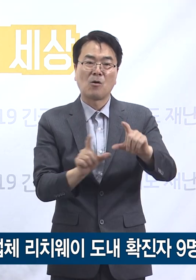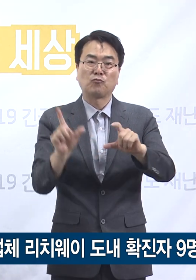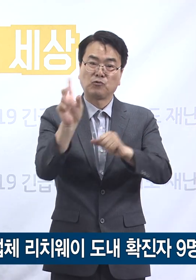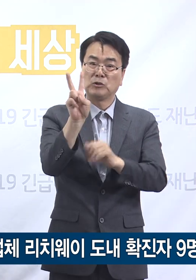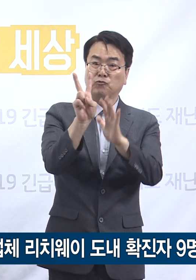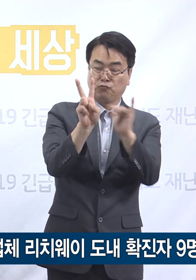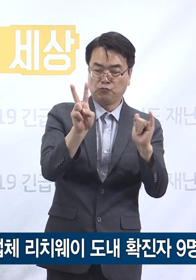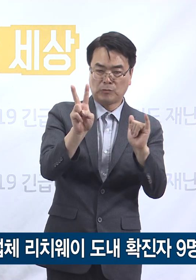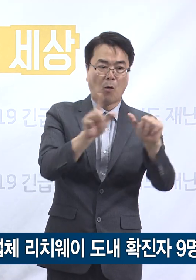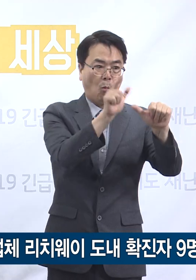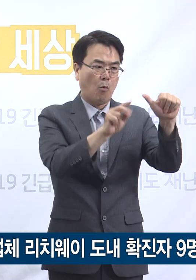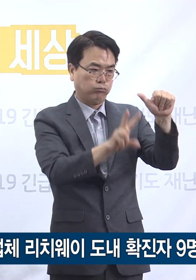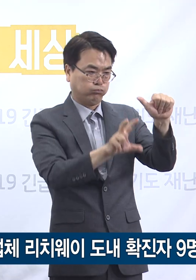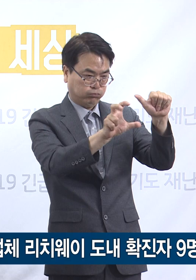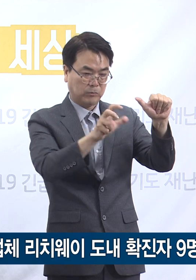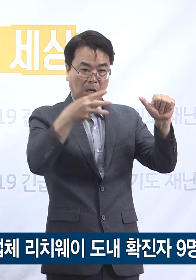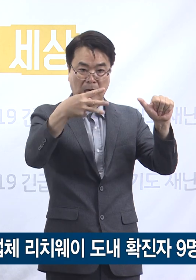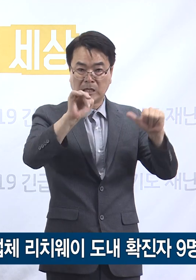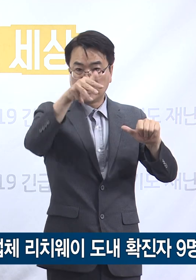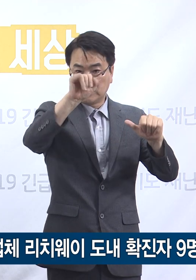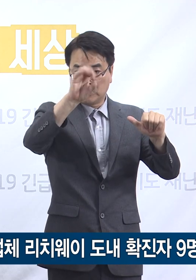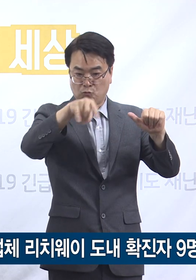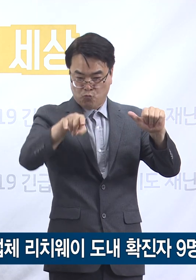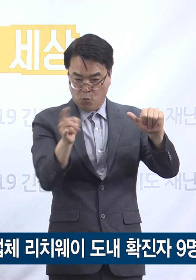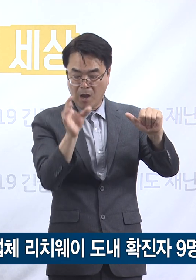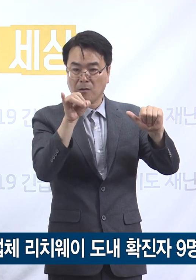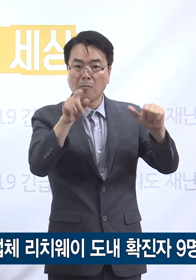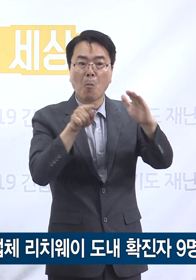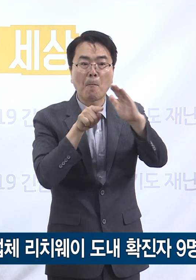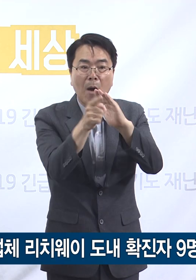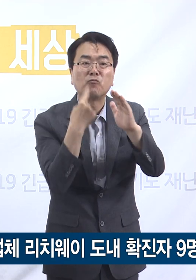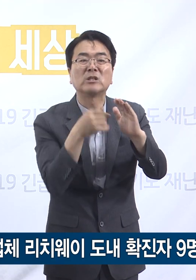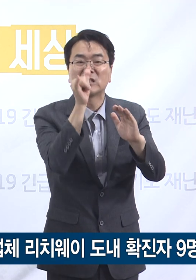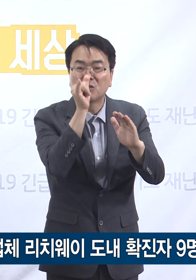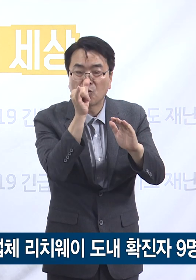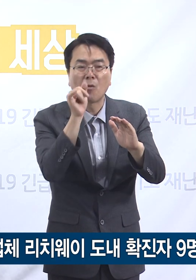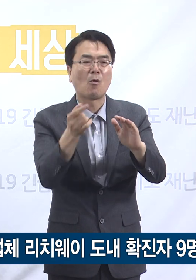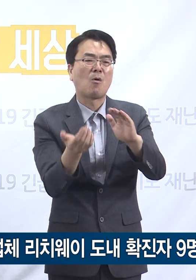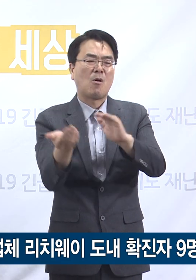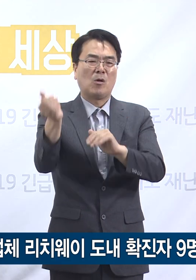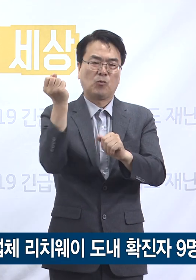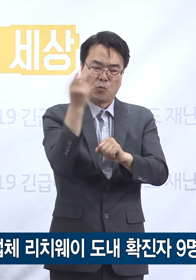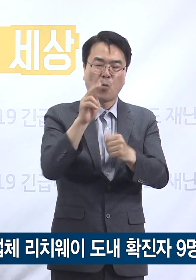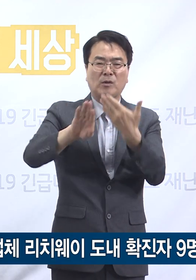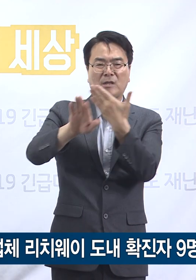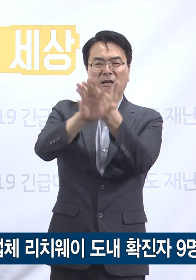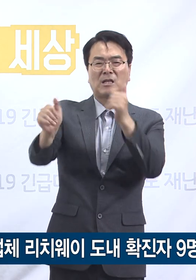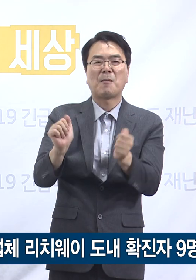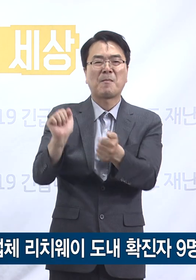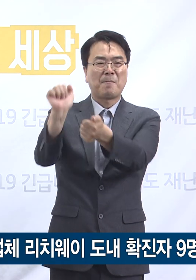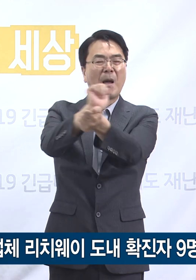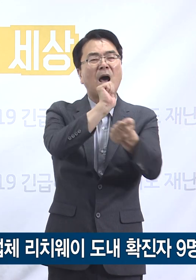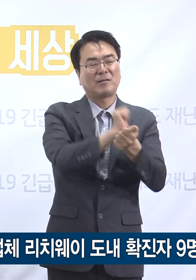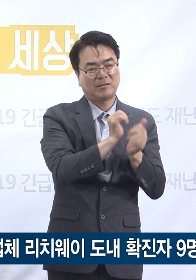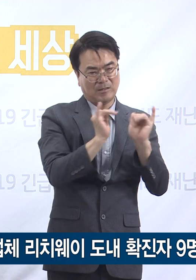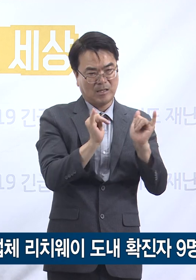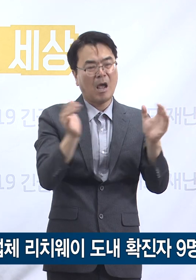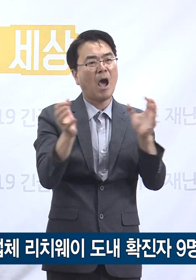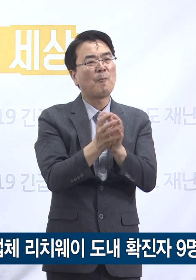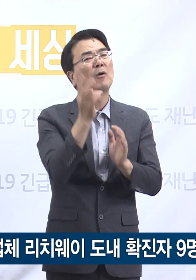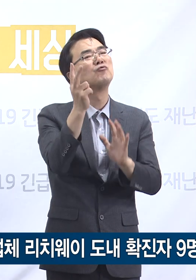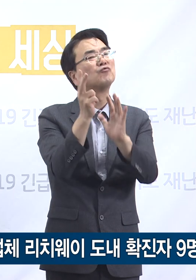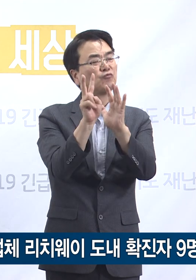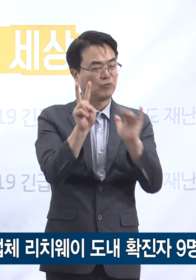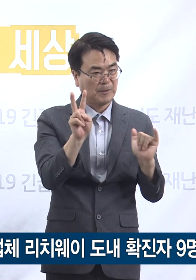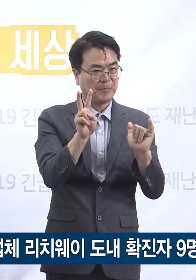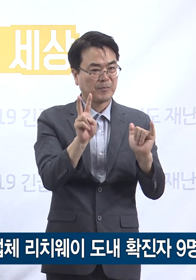5월 25일 리치에이 방문자 1명과 기확진된 서울과주 확진자의 접촉자로서 확진자가